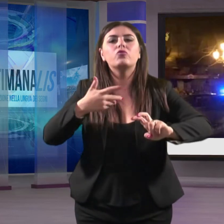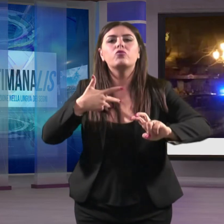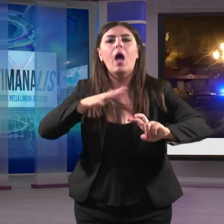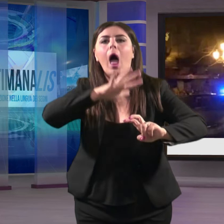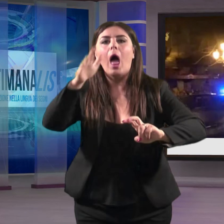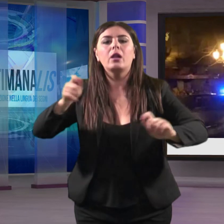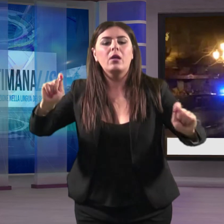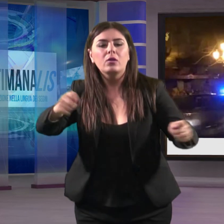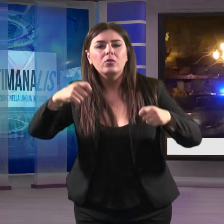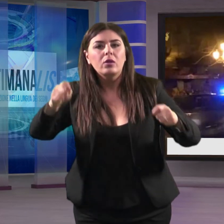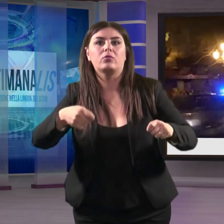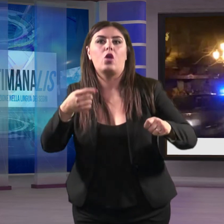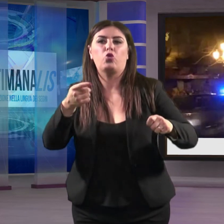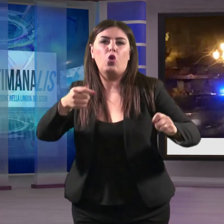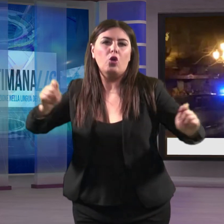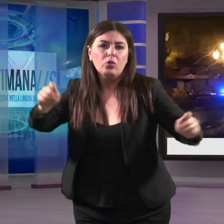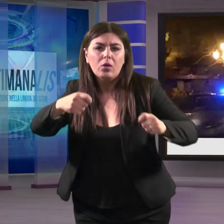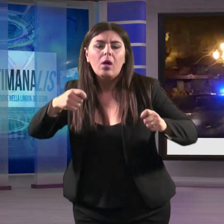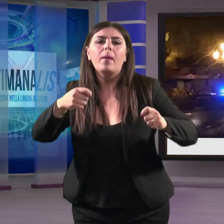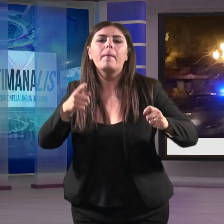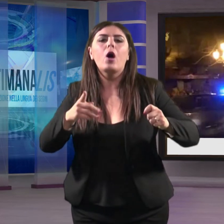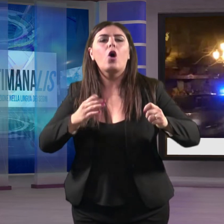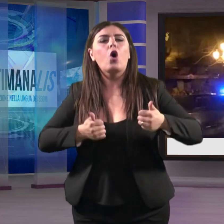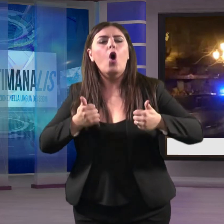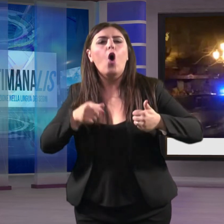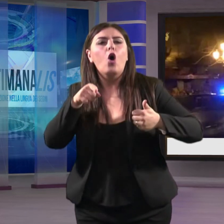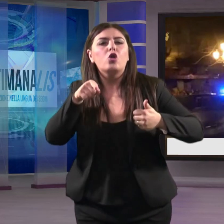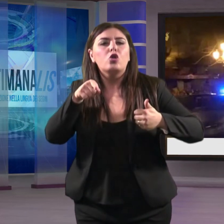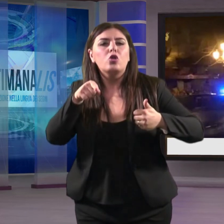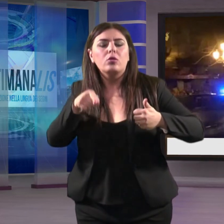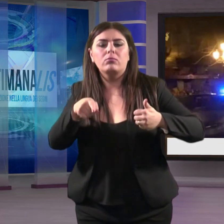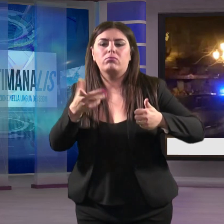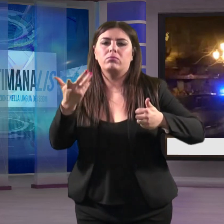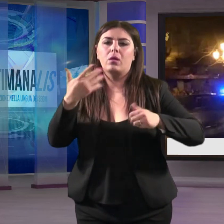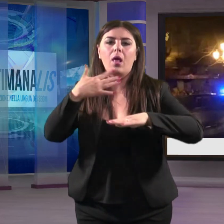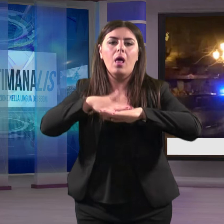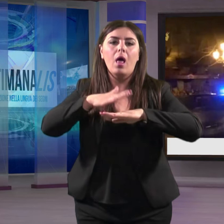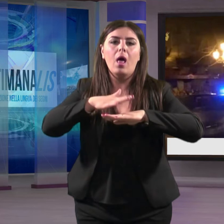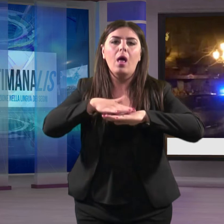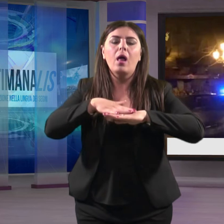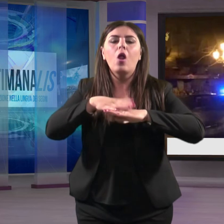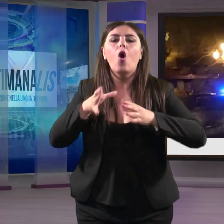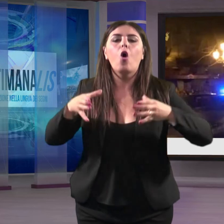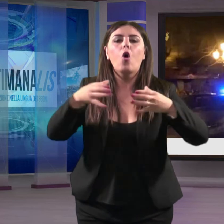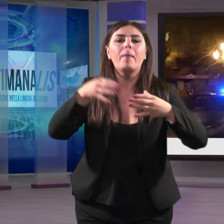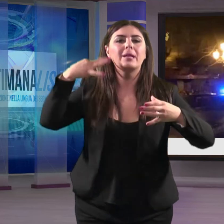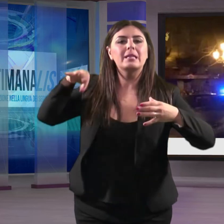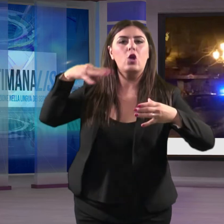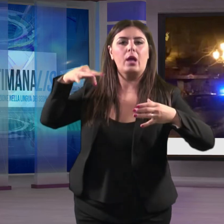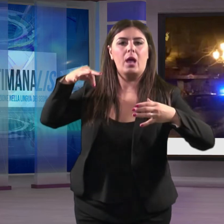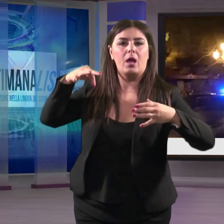di furti e ricettazioni in concorso perpetrati da alcuni soggetti appartenenti alla comunità Roma.